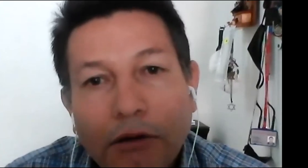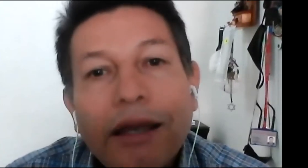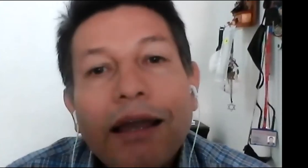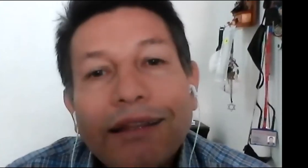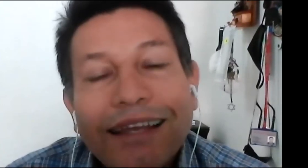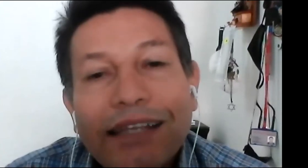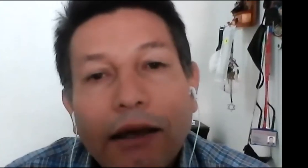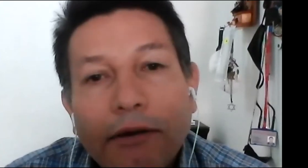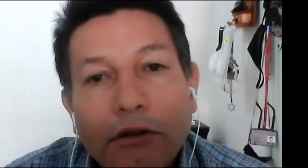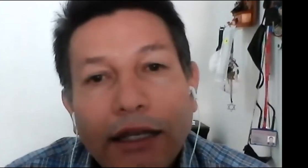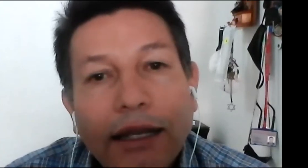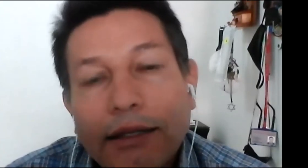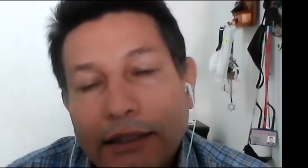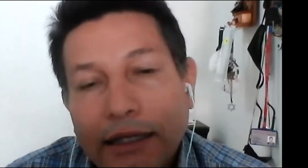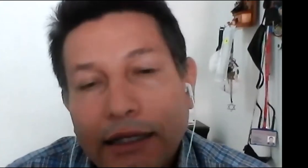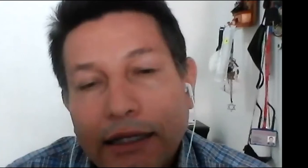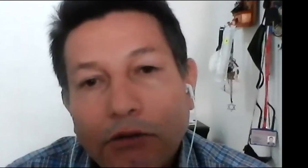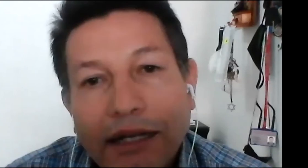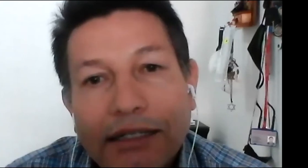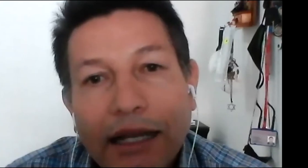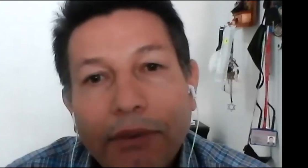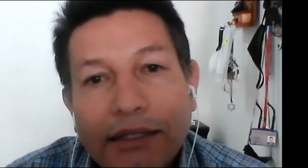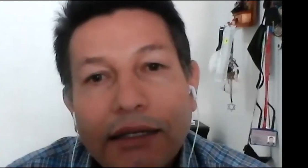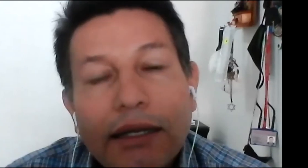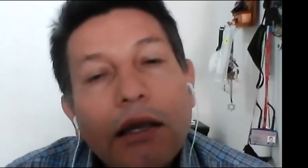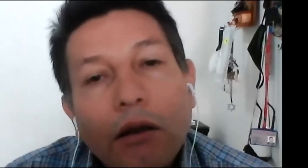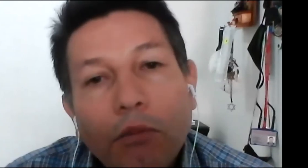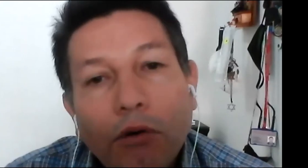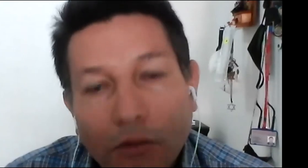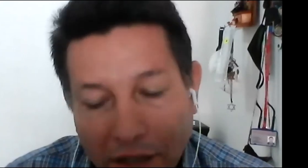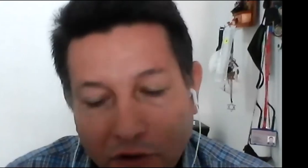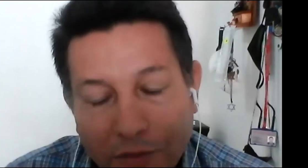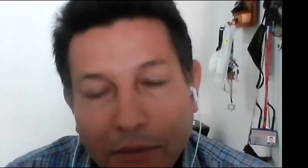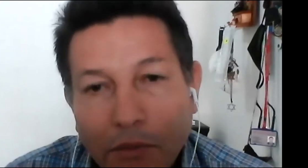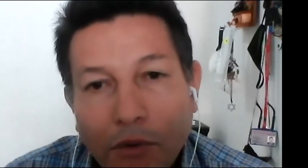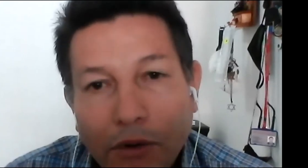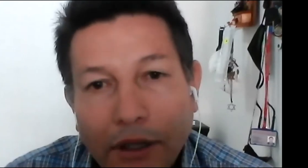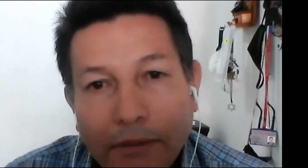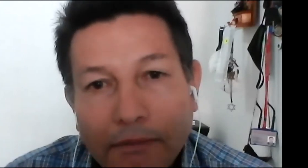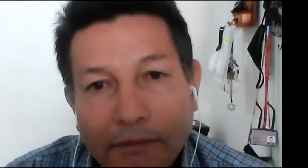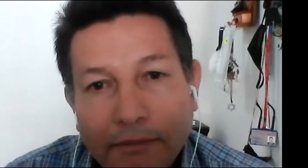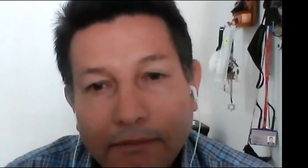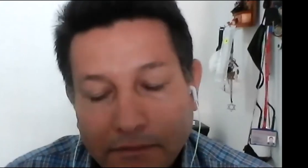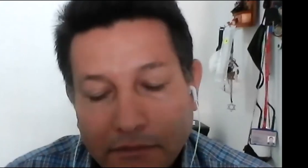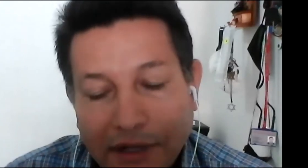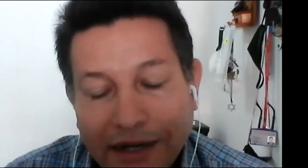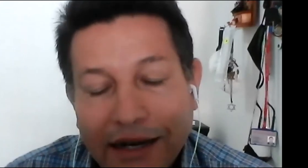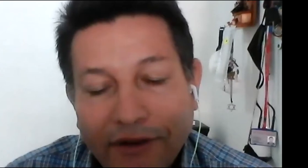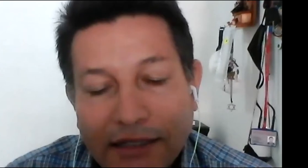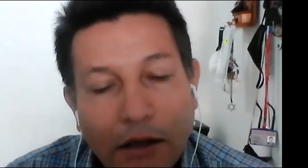desde la biblioteca, desde la Universidad del Valle, como una forma muy reflexiva,